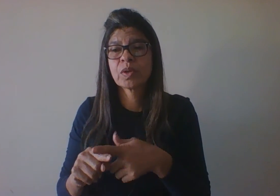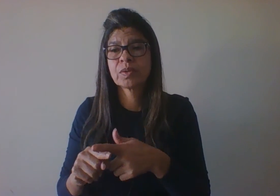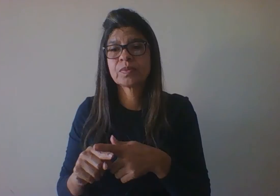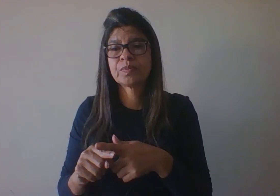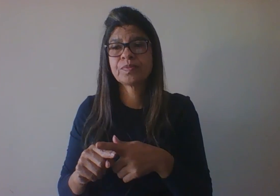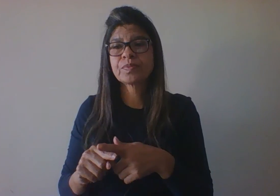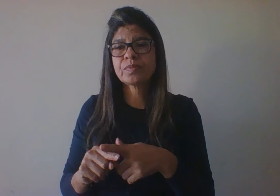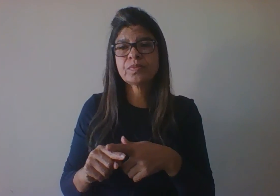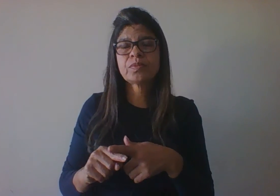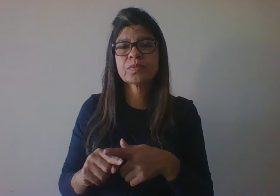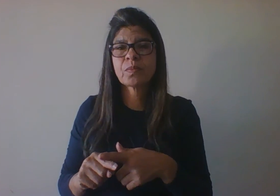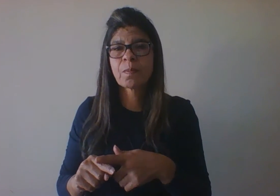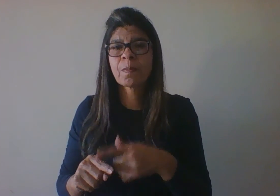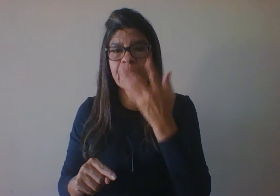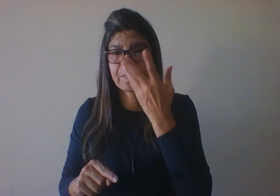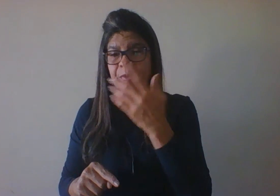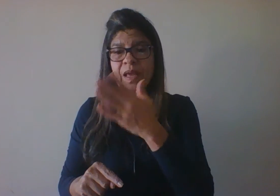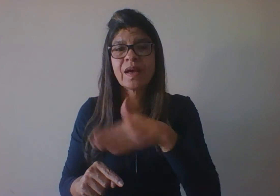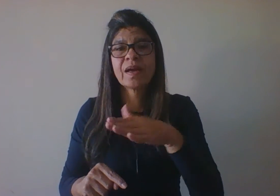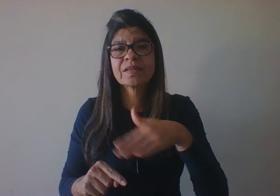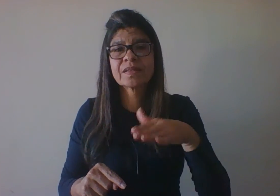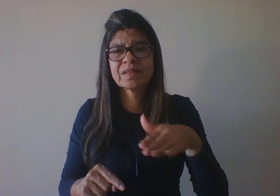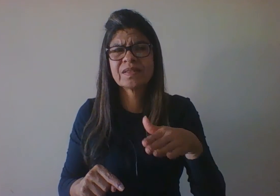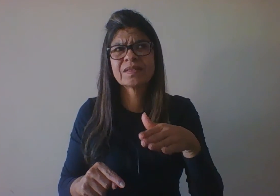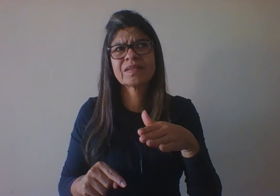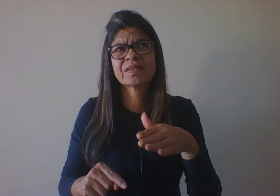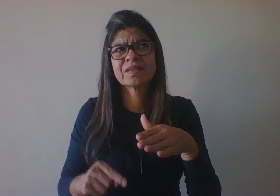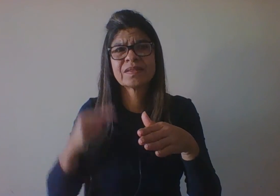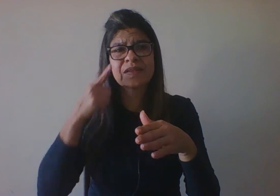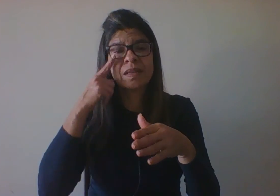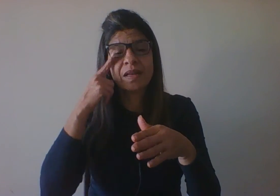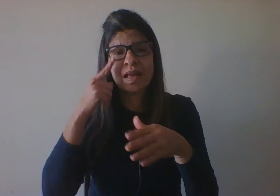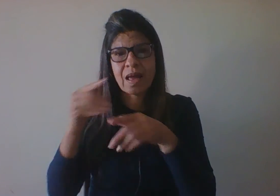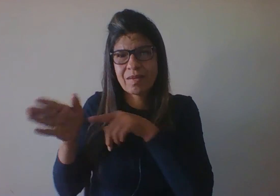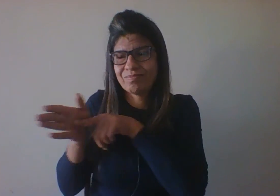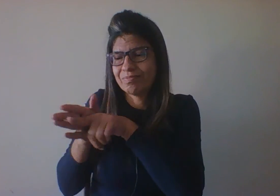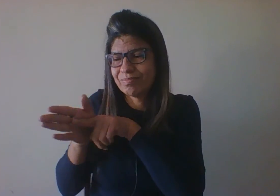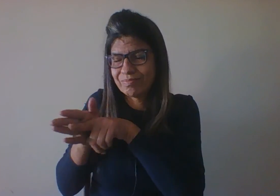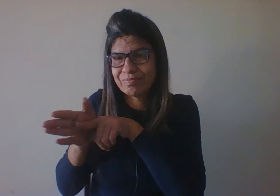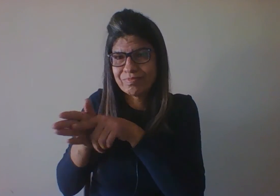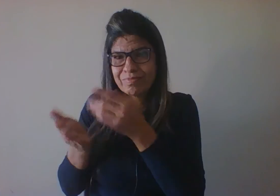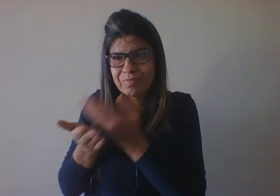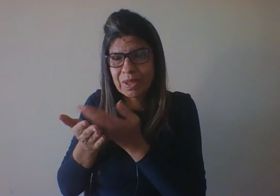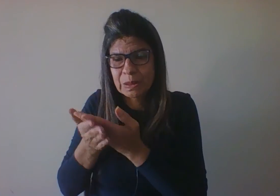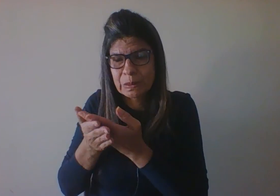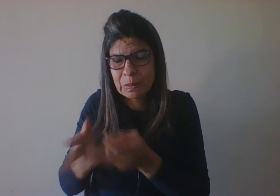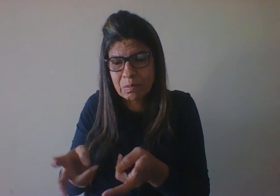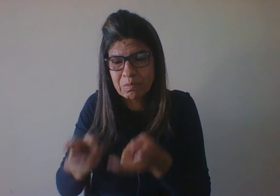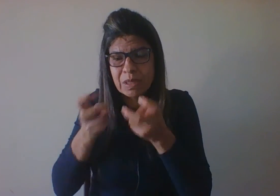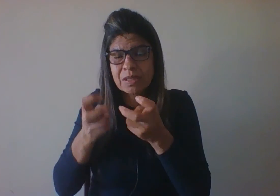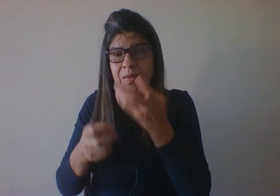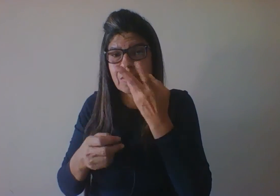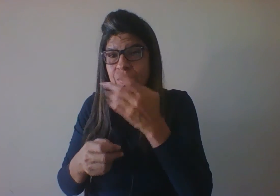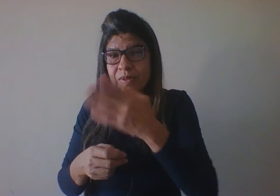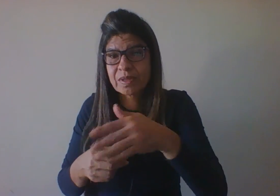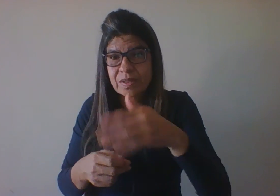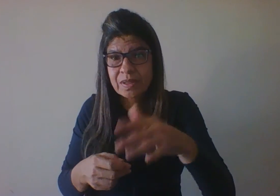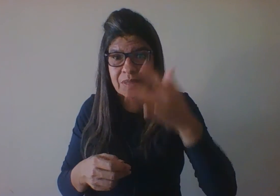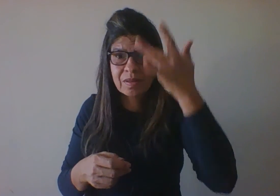as crianças tenham amadurecido do ponto de vista cognitivo mais rapidamente do que elas amadureciam no passado.